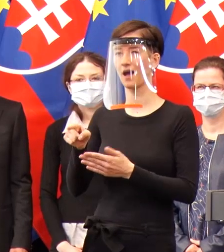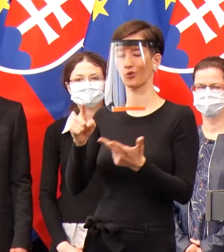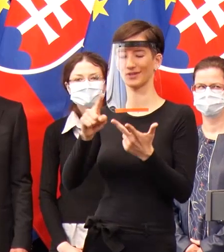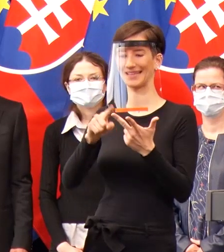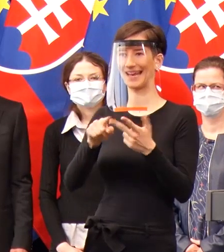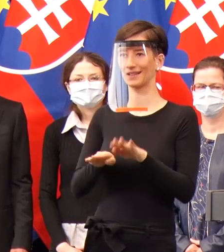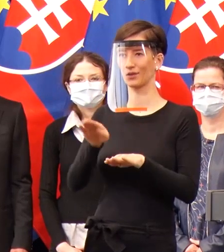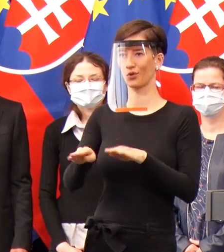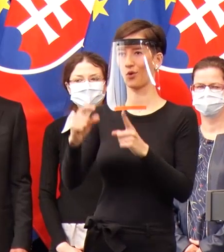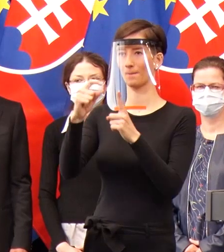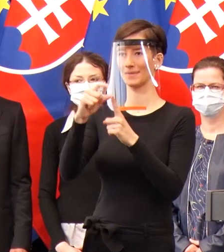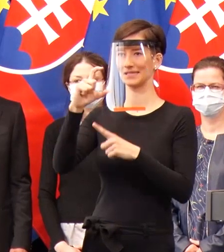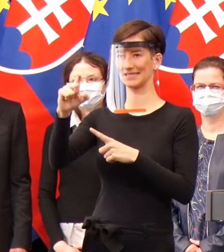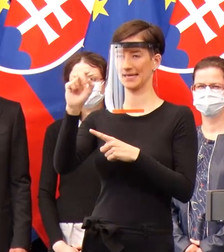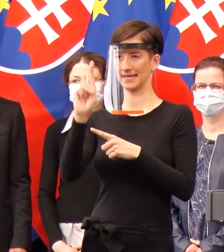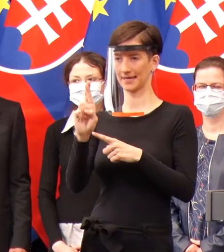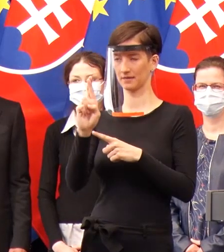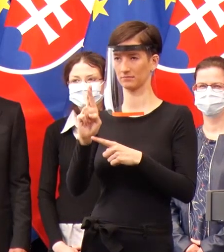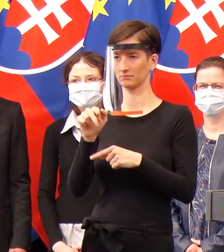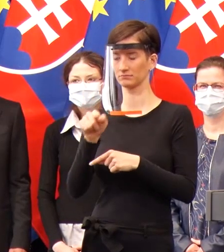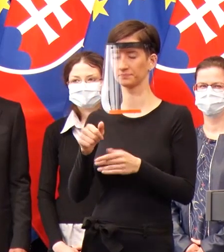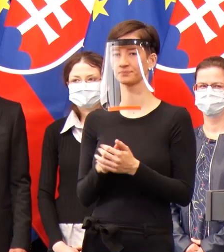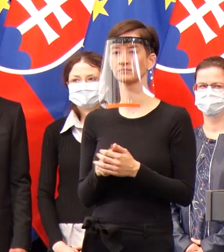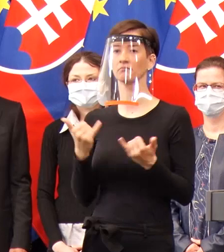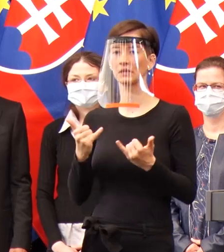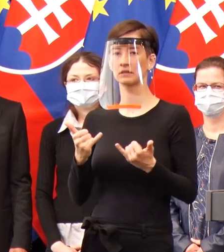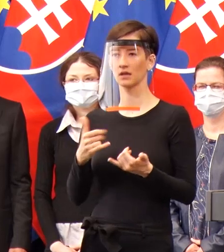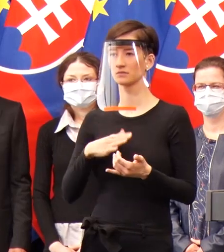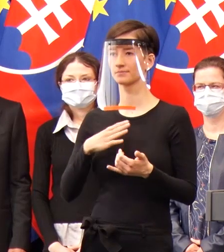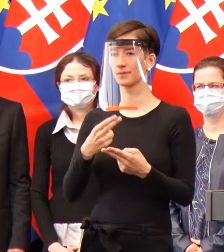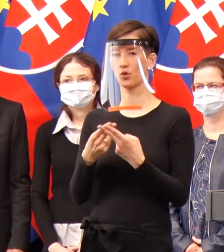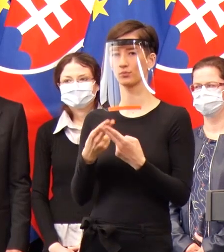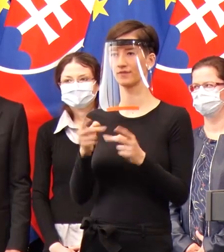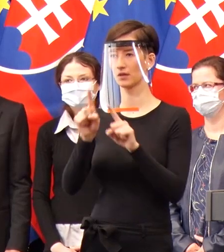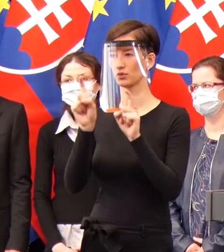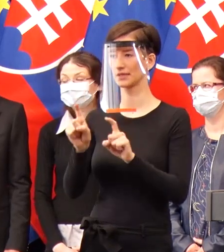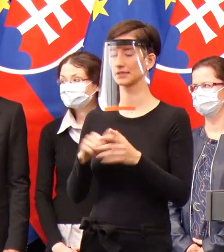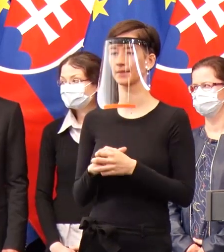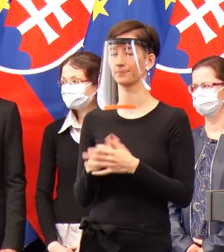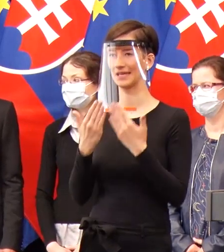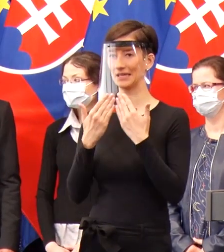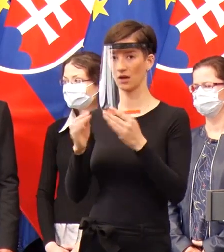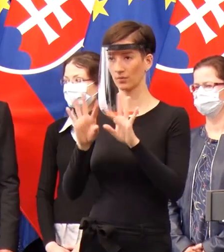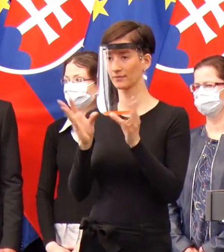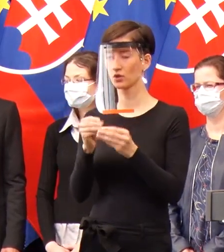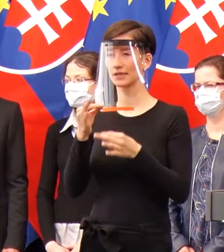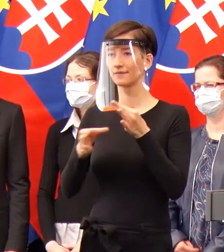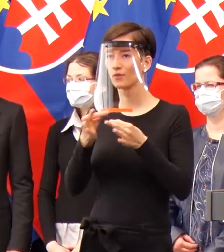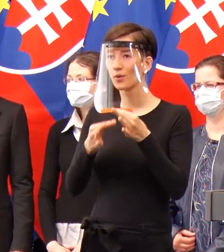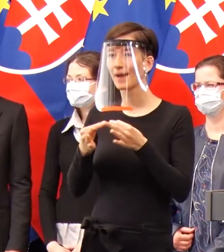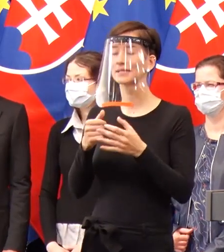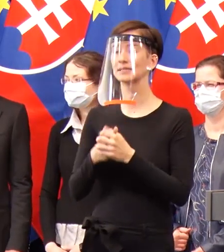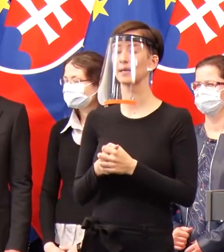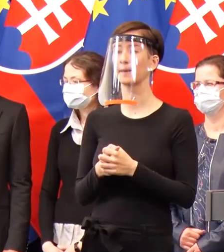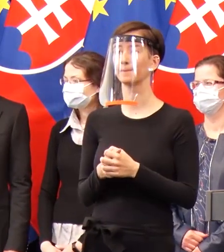Týmto by sme sa vám chceli poďakovať a budeme radi, ak môžeme odpovedať všetky vaše otázky. Áno, samozrejme, ďakujeme za všetky informácie, vážení